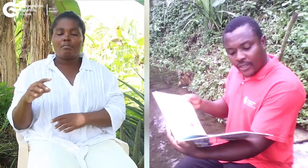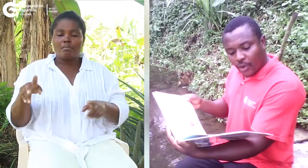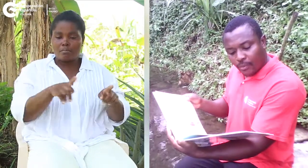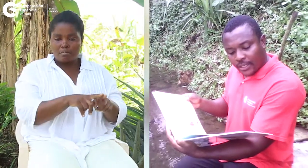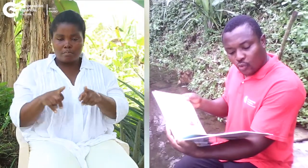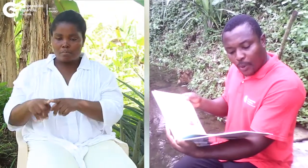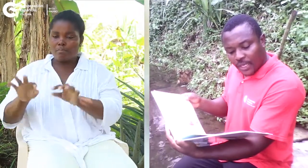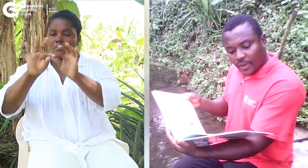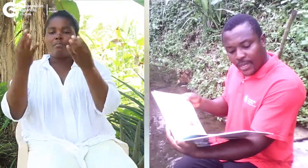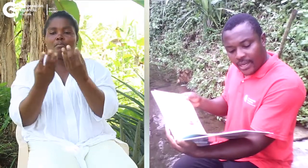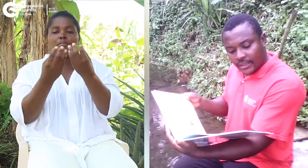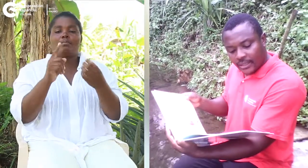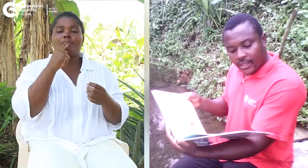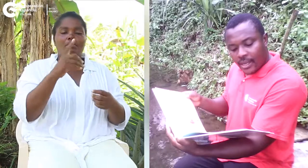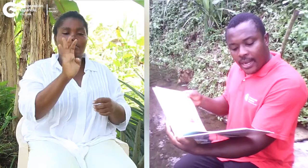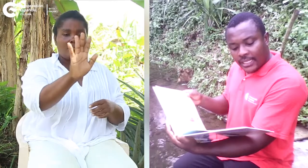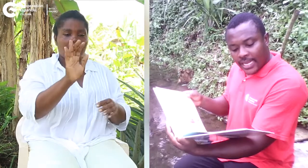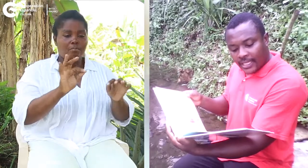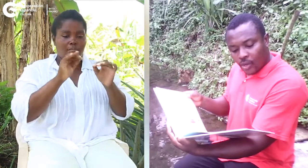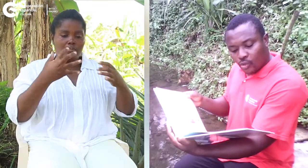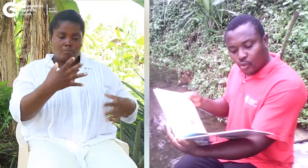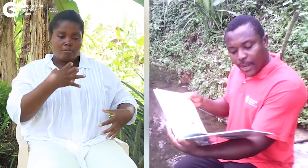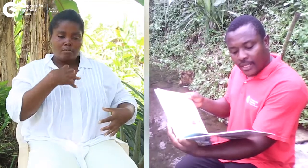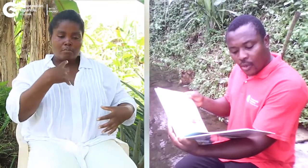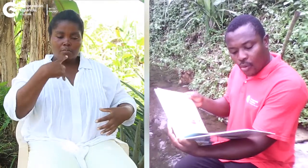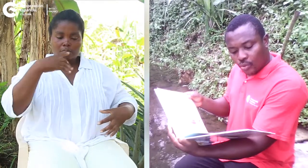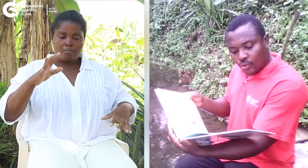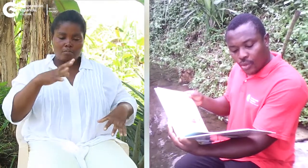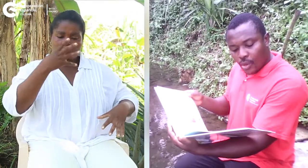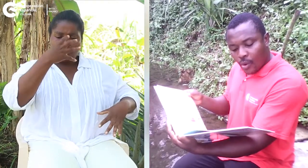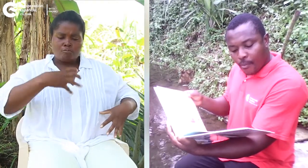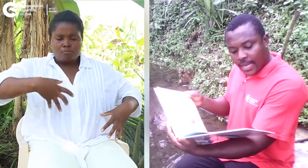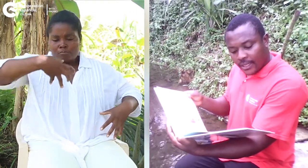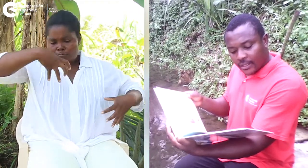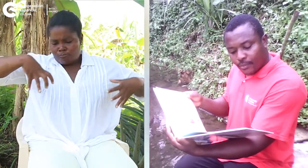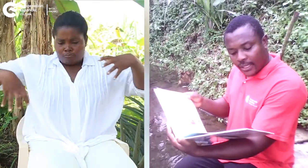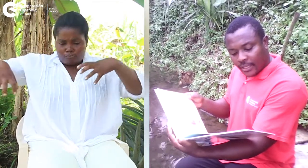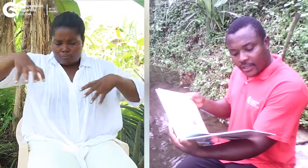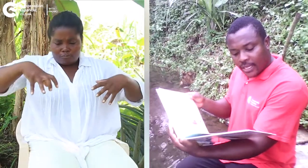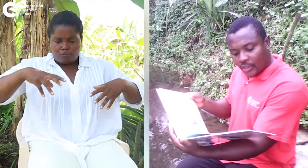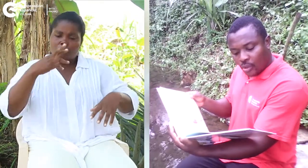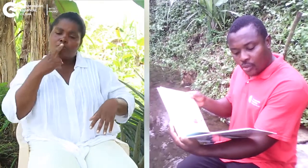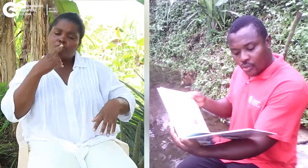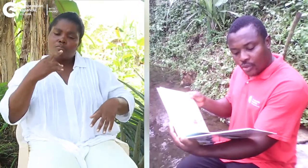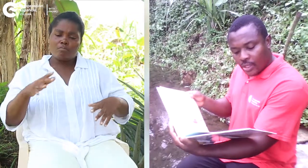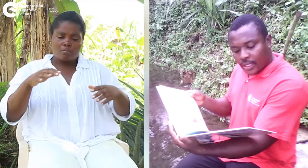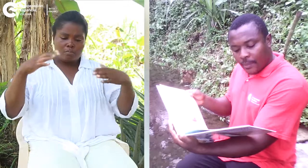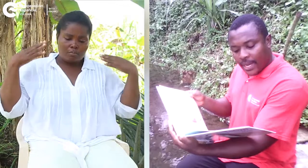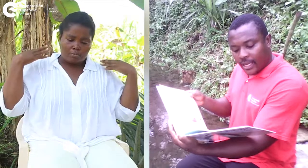forman sus propias familias. Las hay de osos panda rojos, con madres, padres y cachorros de pelaje